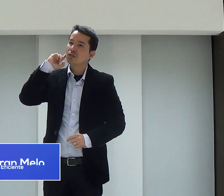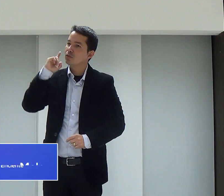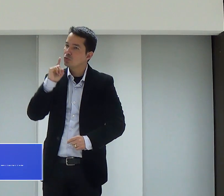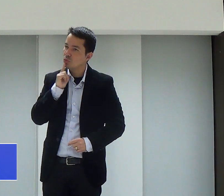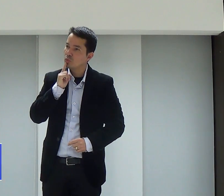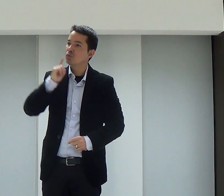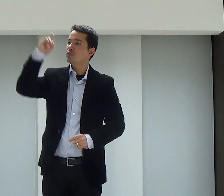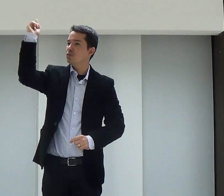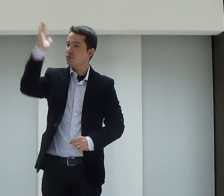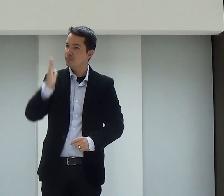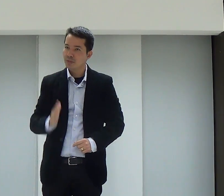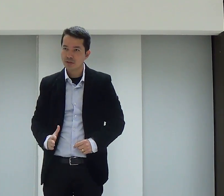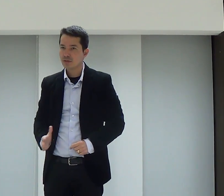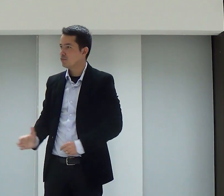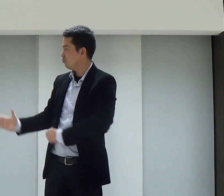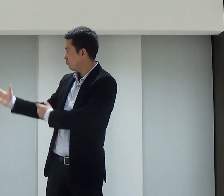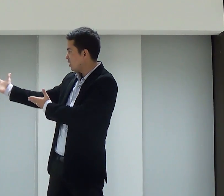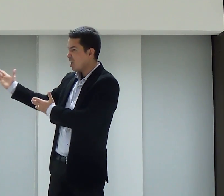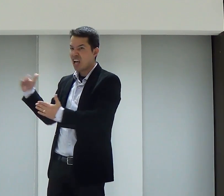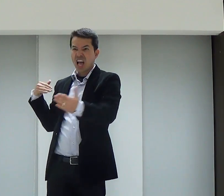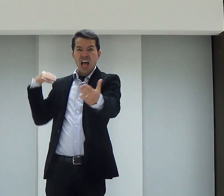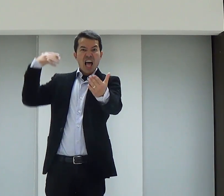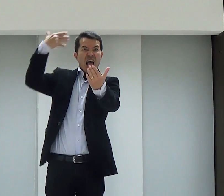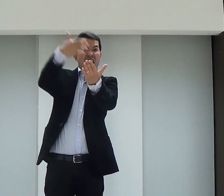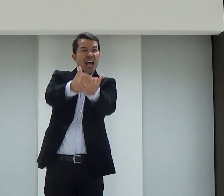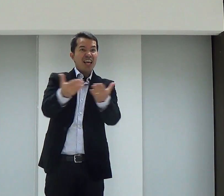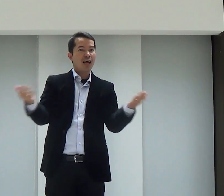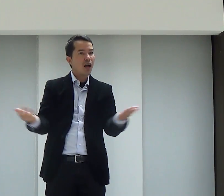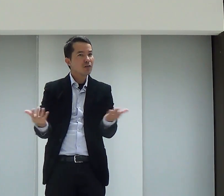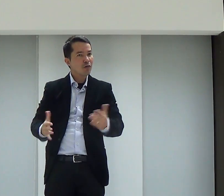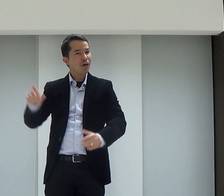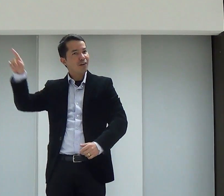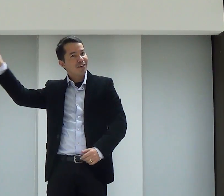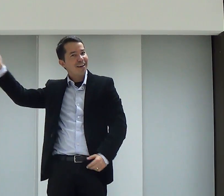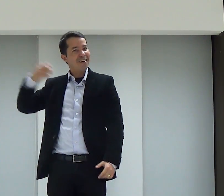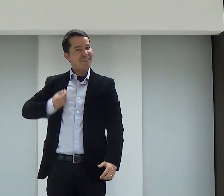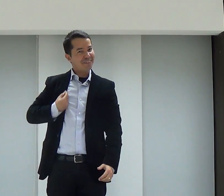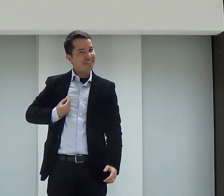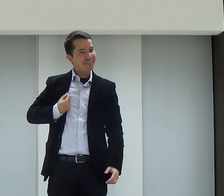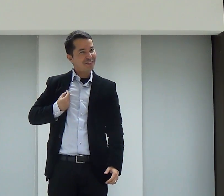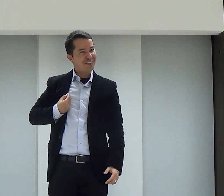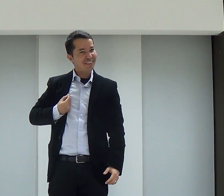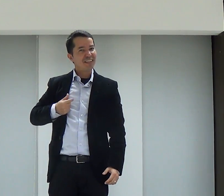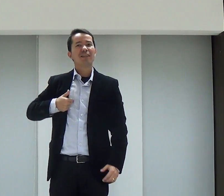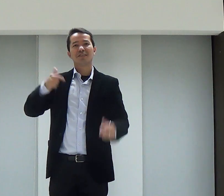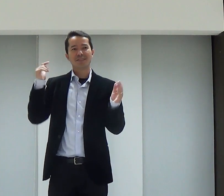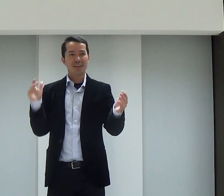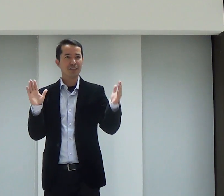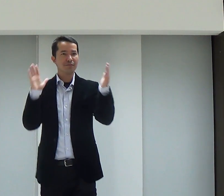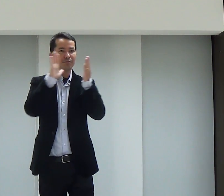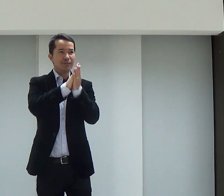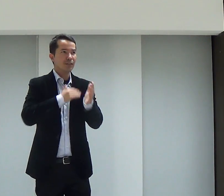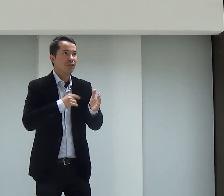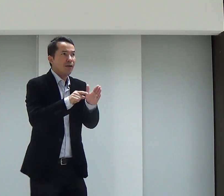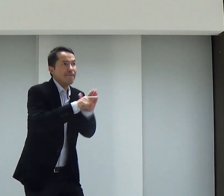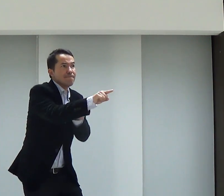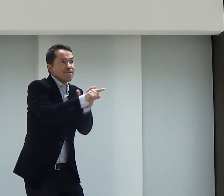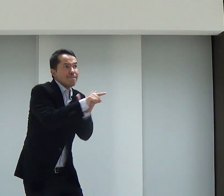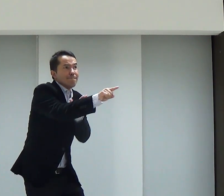batista de surdos do Brasil. Então, ele é o pastor até agora. Ele está lá. Eu já encontrei com